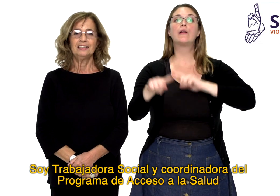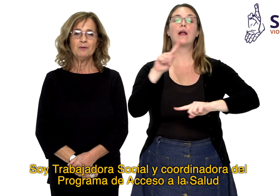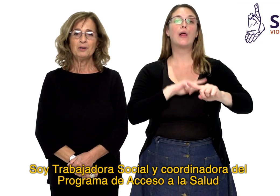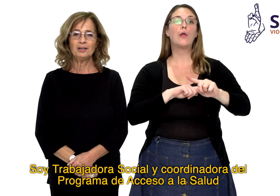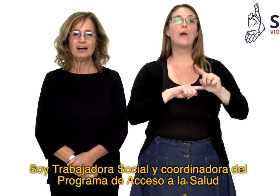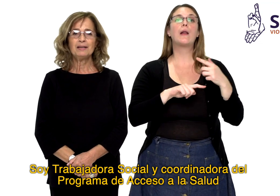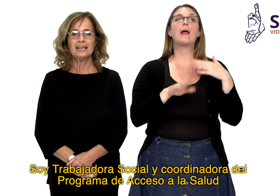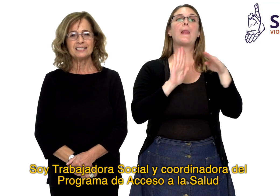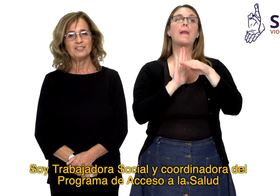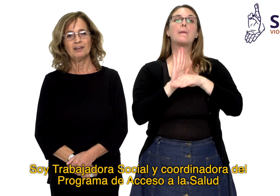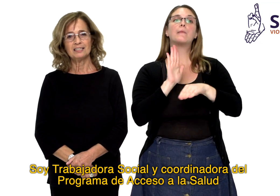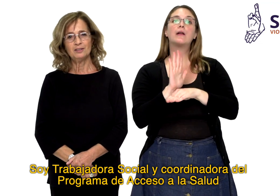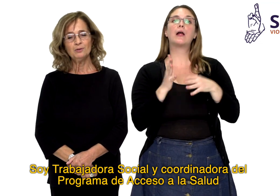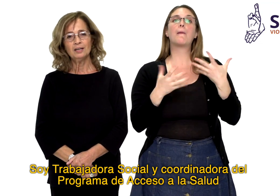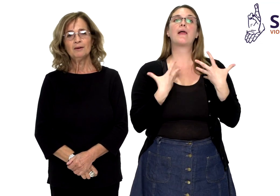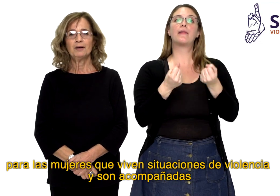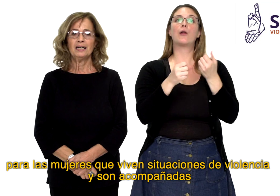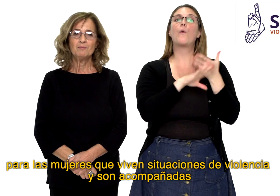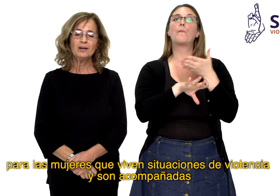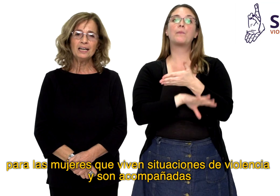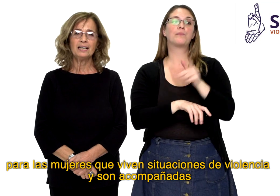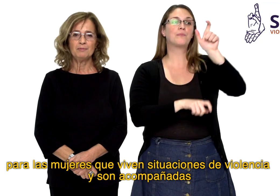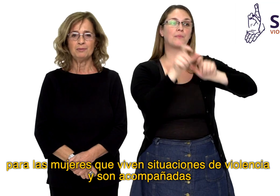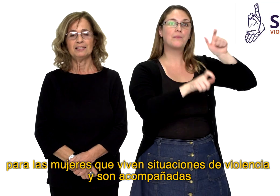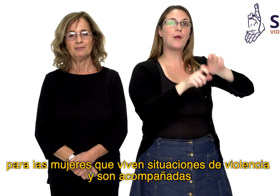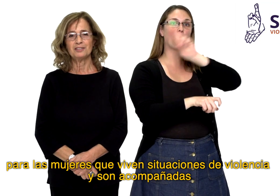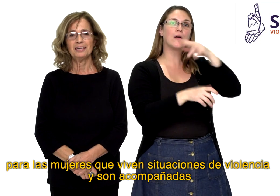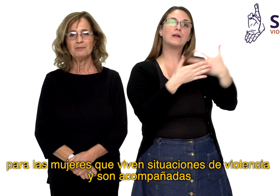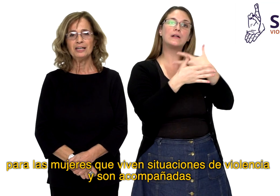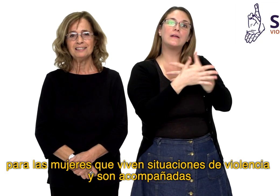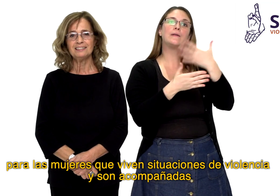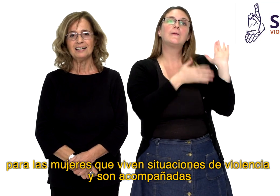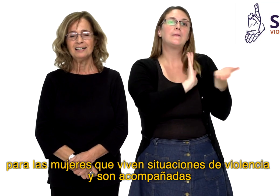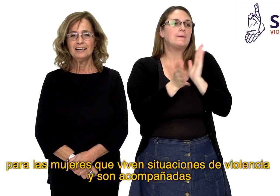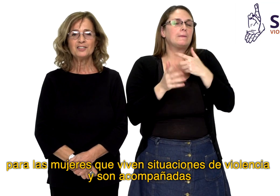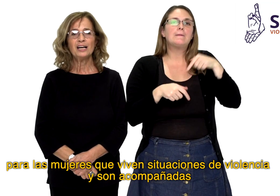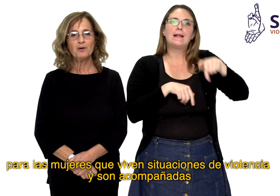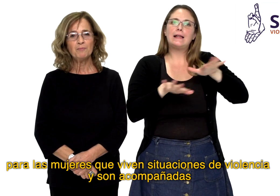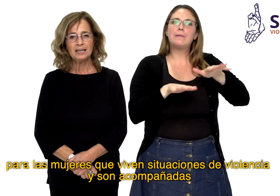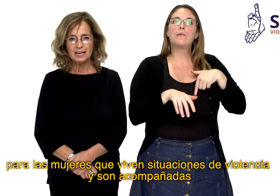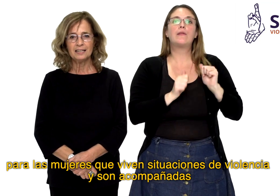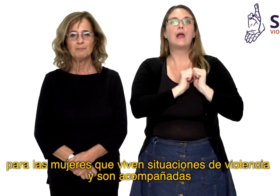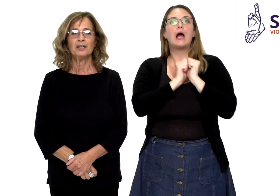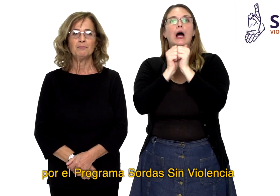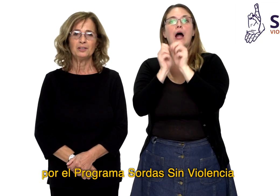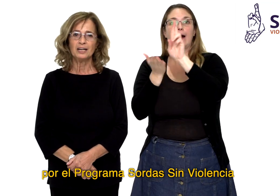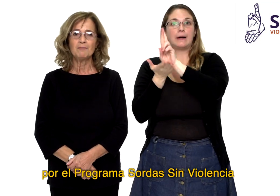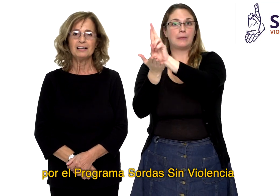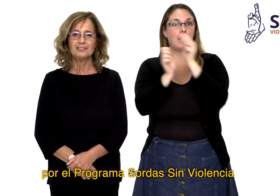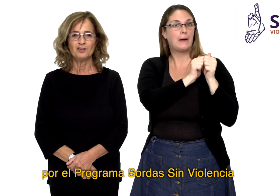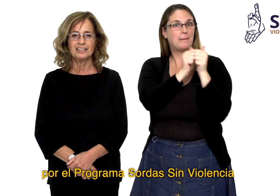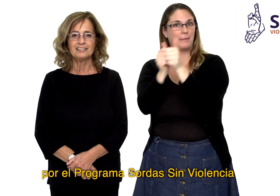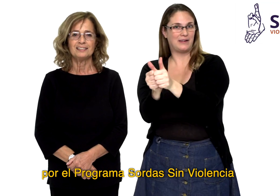del programa de acceso a la salud para las mujeres que viven situaciones de violencia y son acompañadas por el